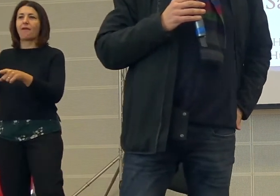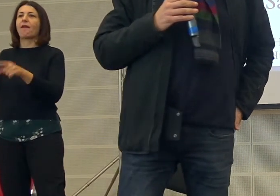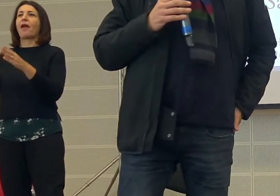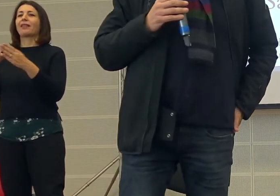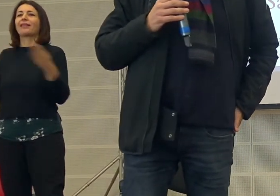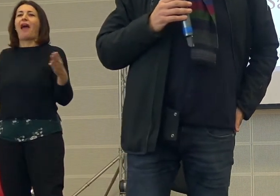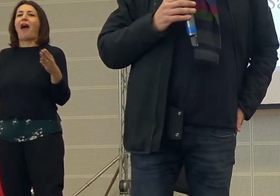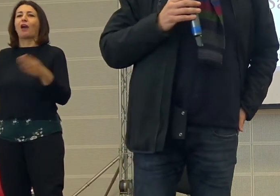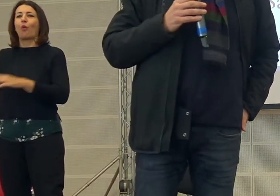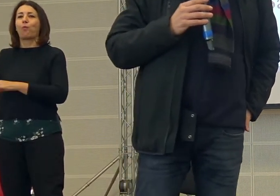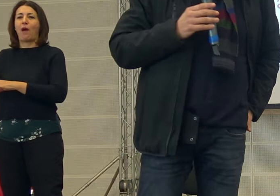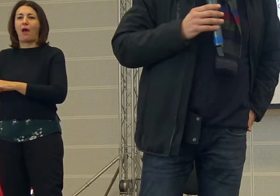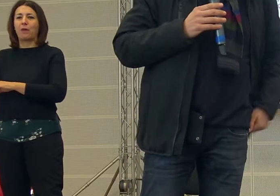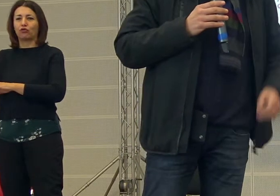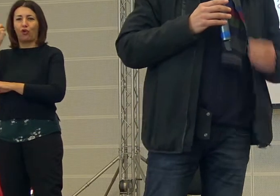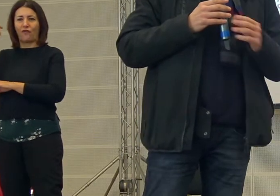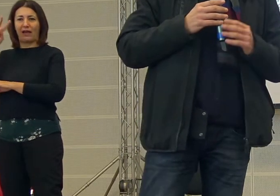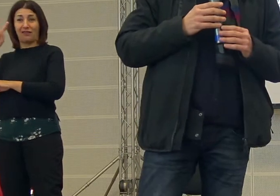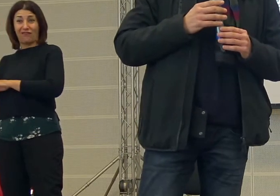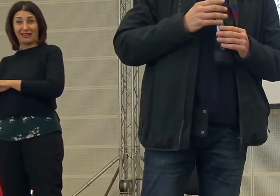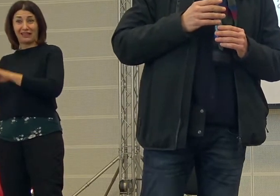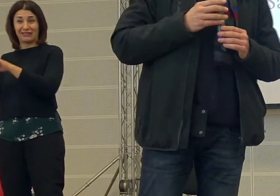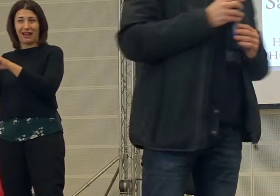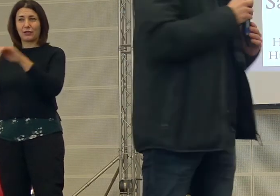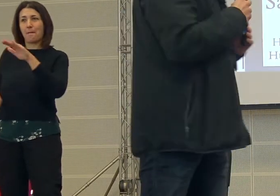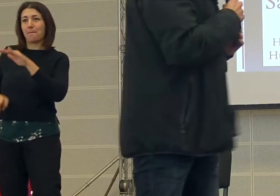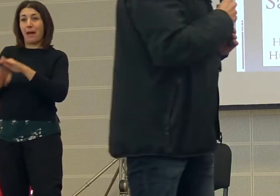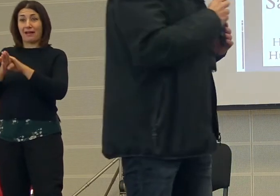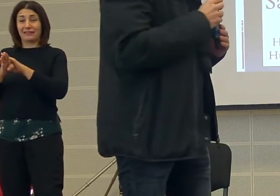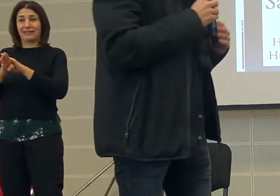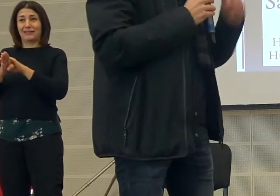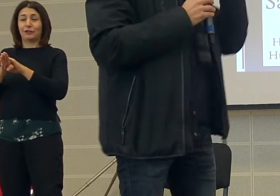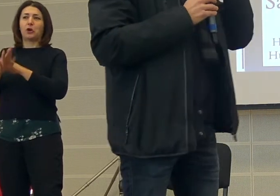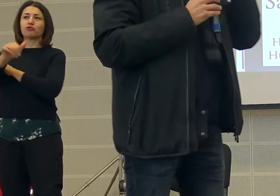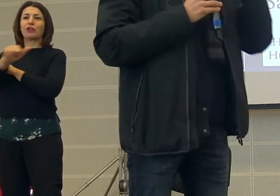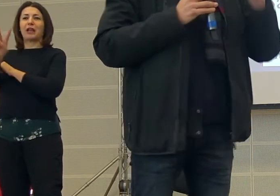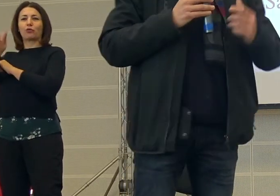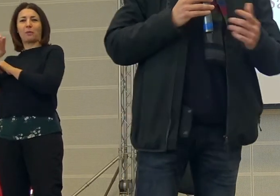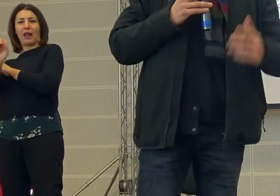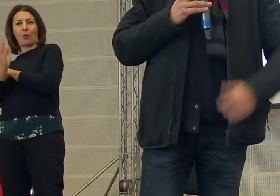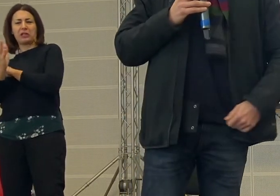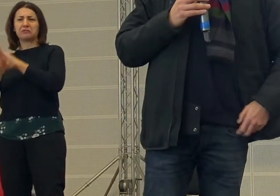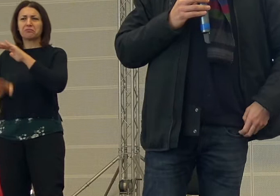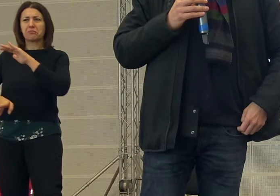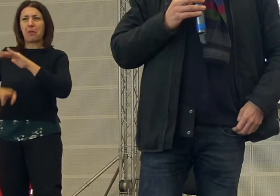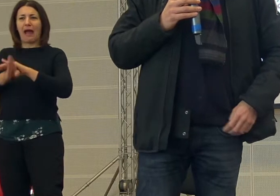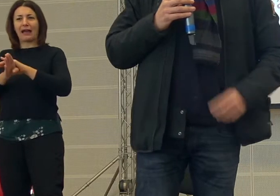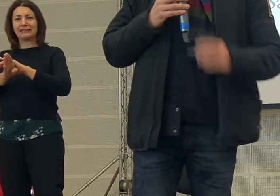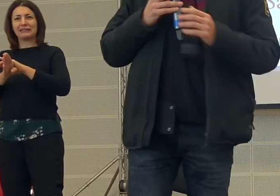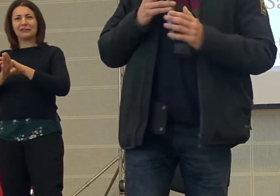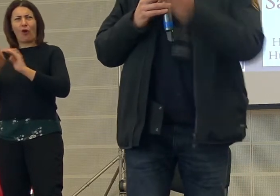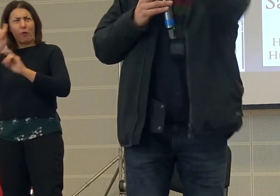Giovanni XXIII abbiamo aperto la rassegna al libro della vita nel gennaio del 2015. Ed era un tentativo un po'